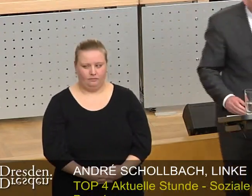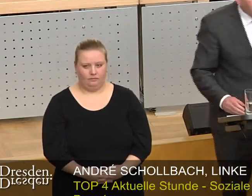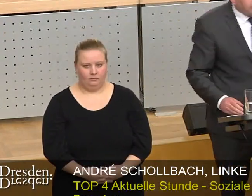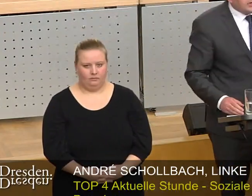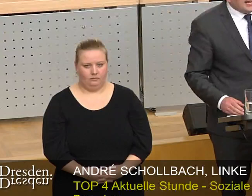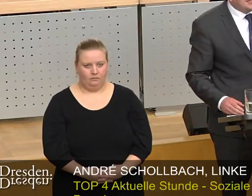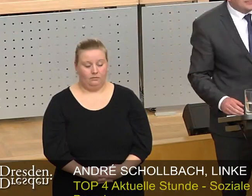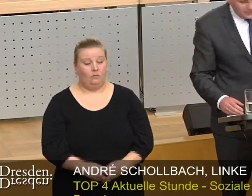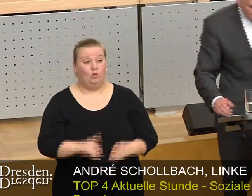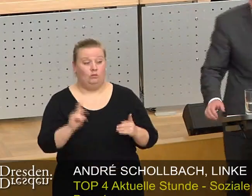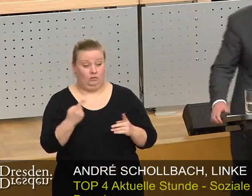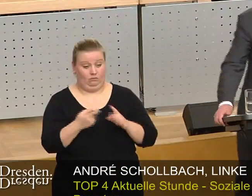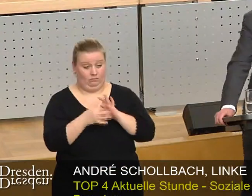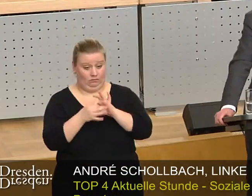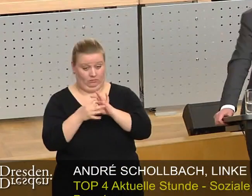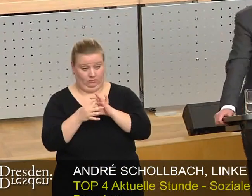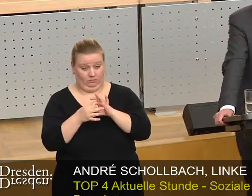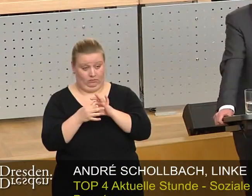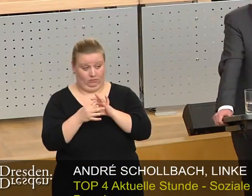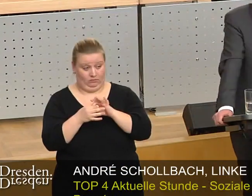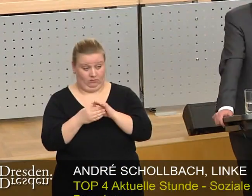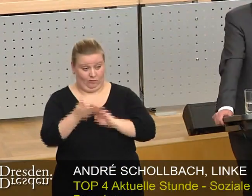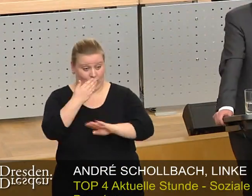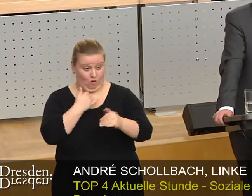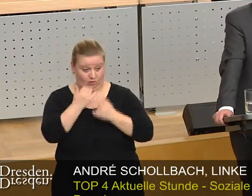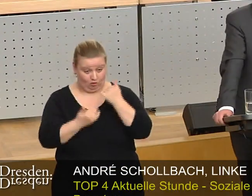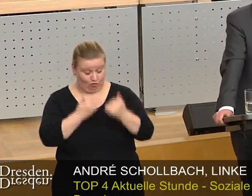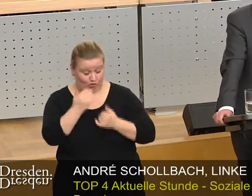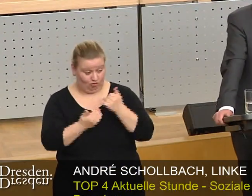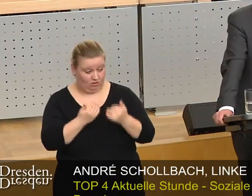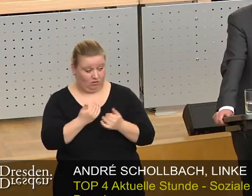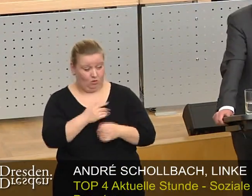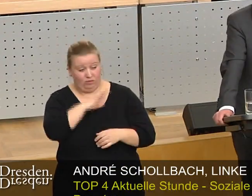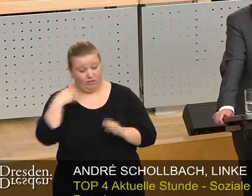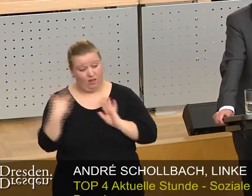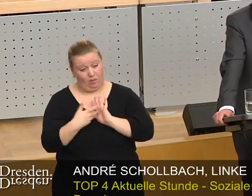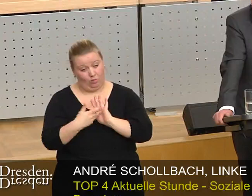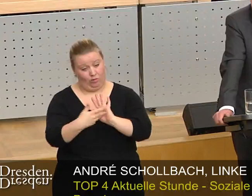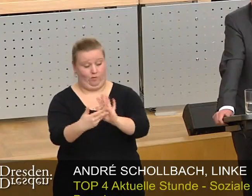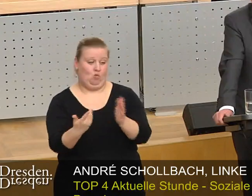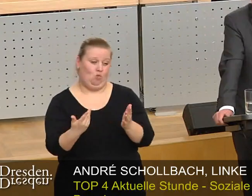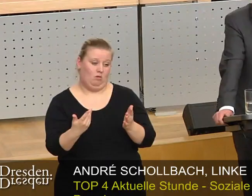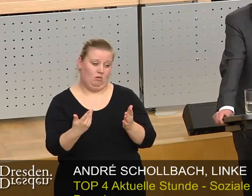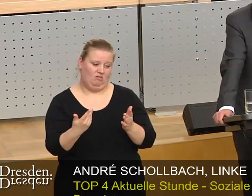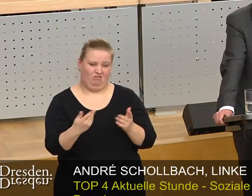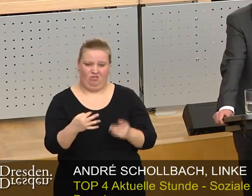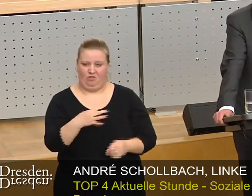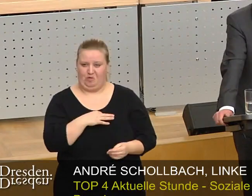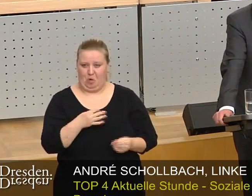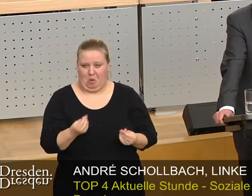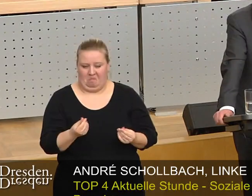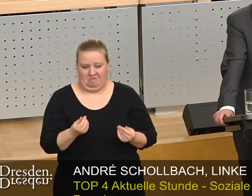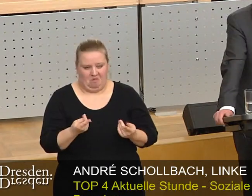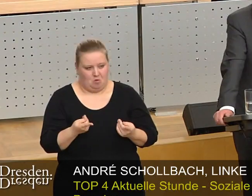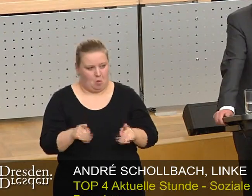Und angesichts dieser Vorgeschichte und den jahrelangen Prüfungen erscheint es dann doch etwas befremdlich, meine